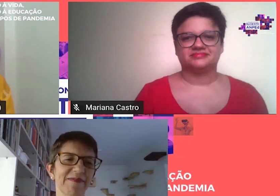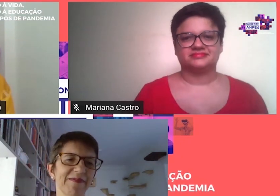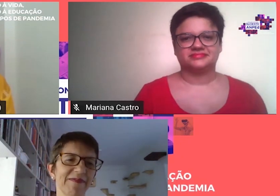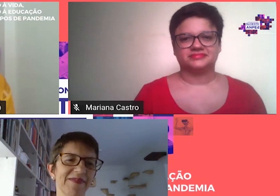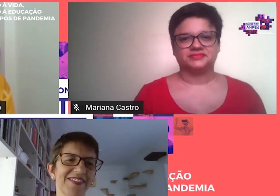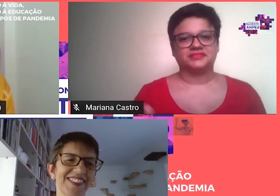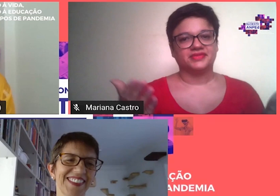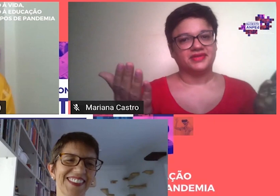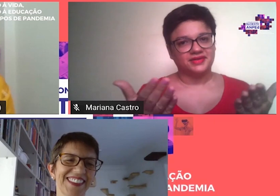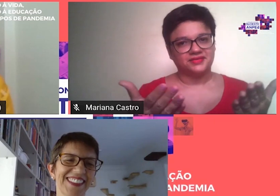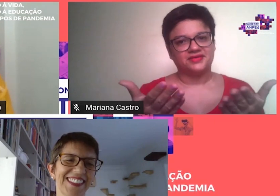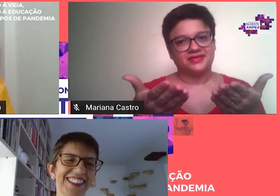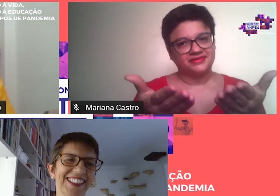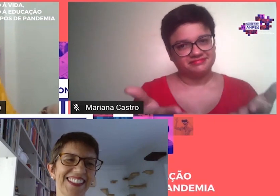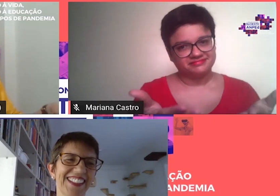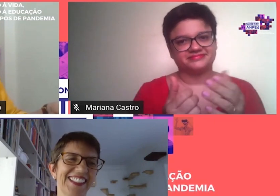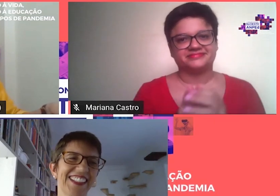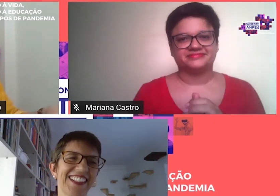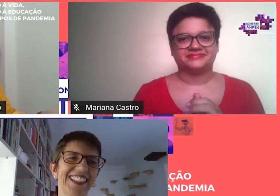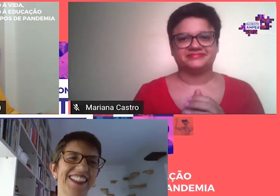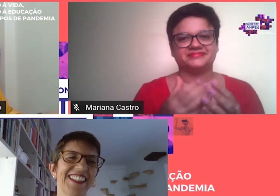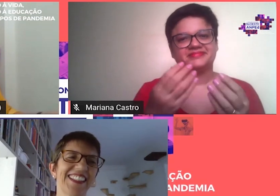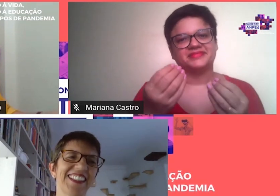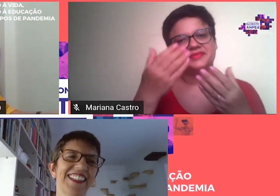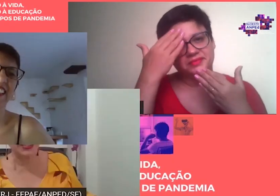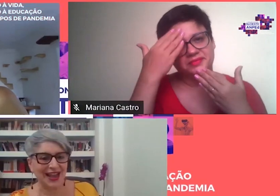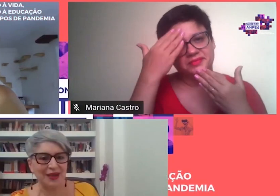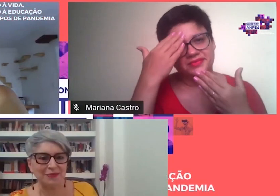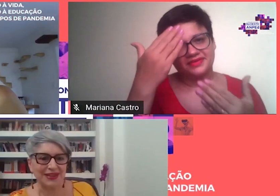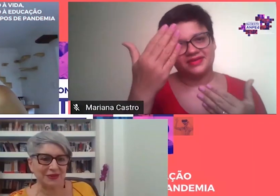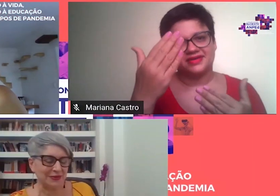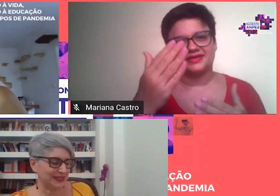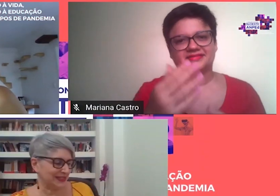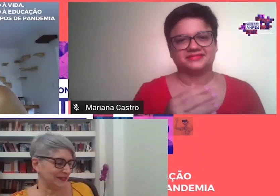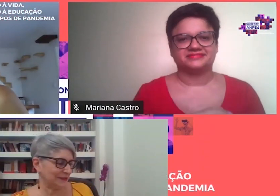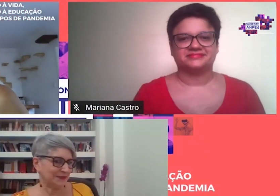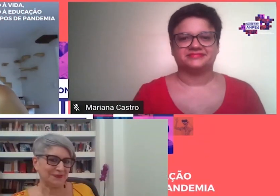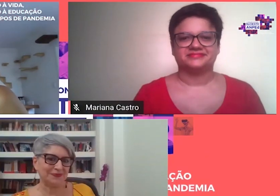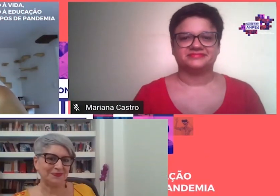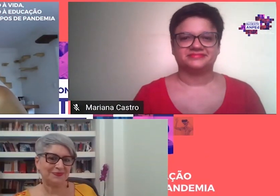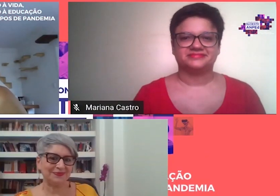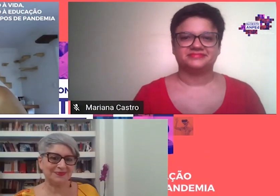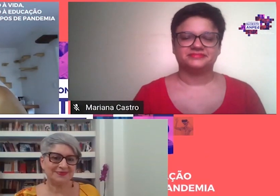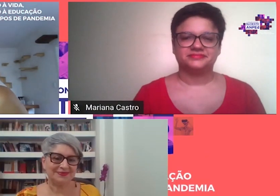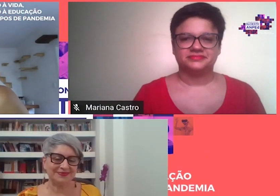agora é a sua voz. Obrigada, querida, desde já pela atenção.